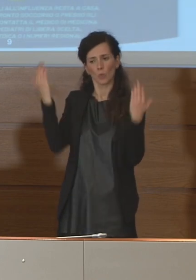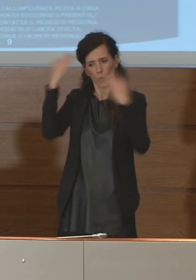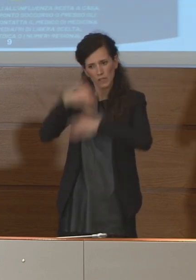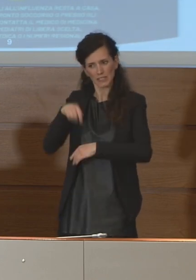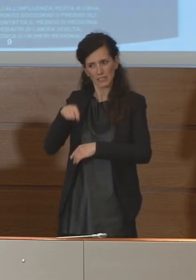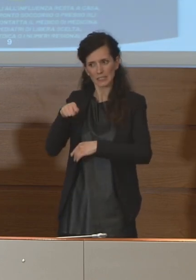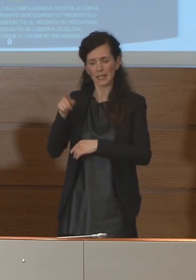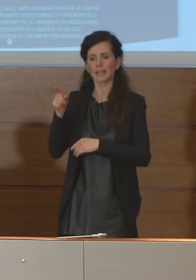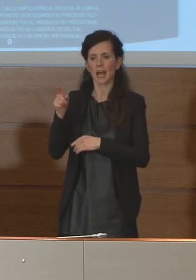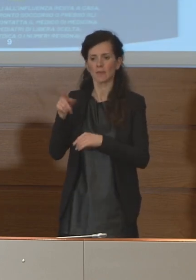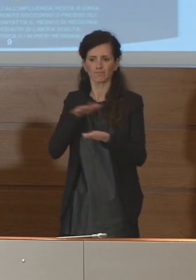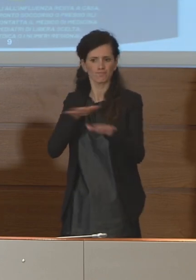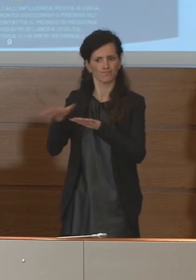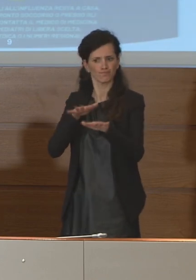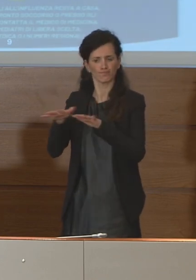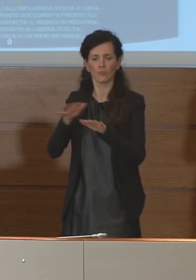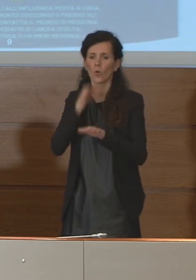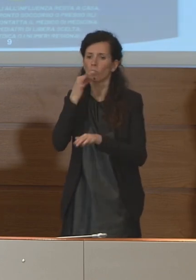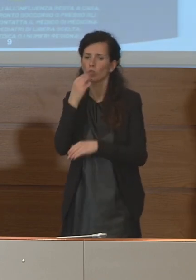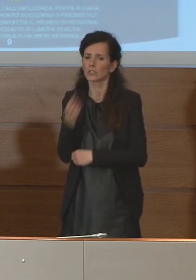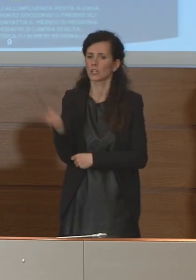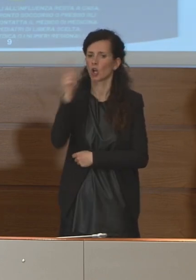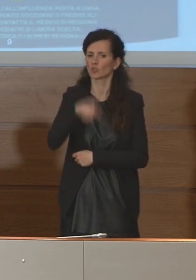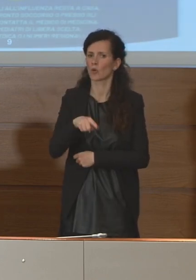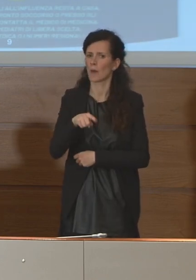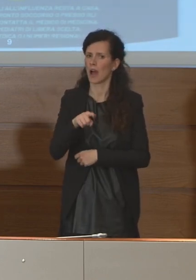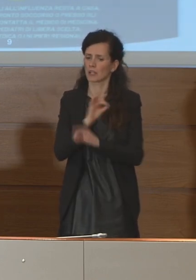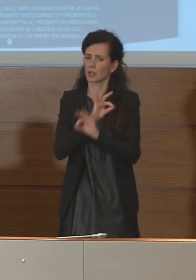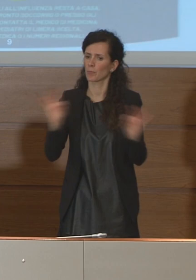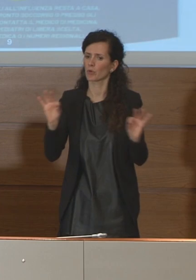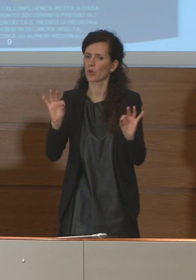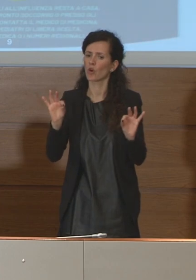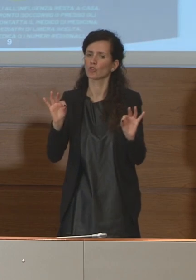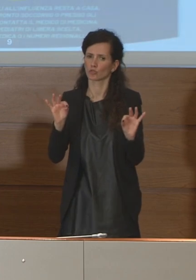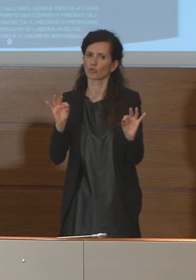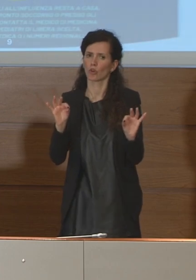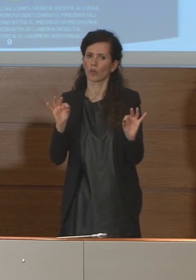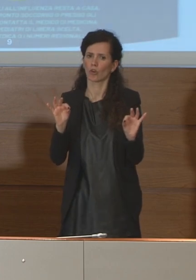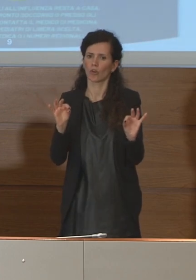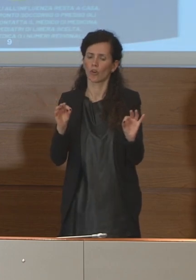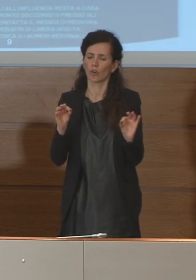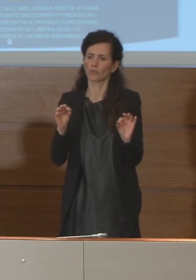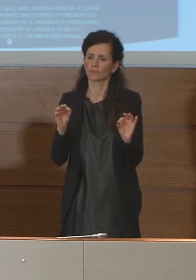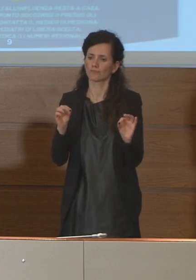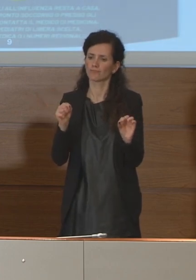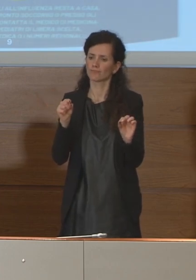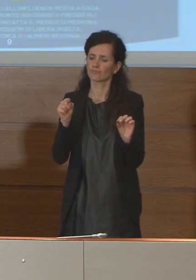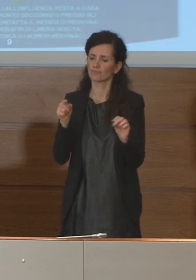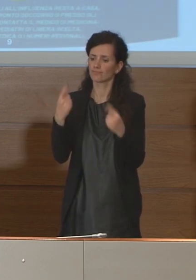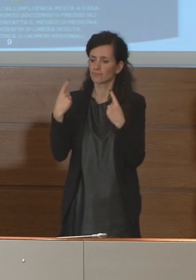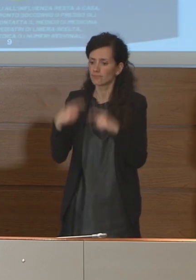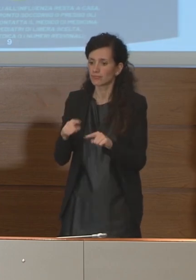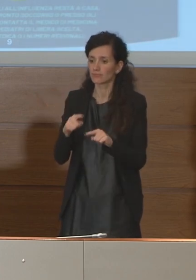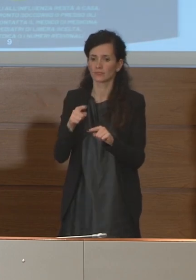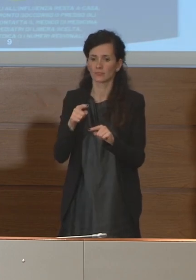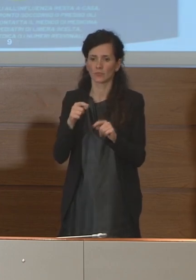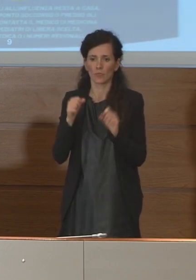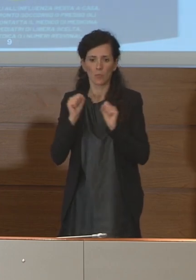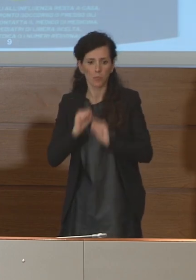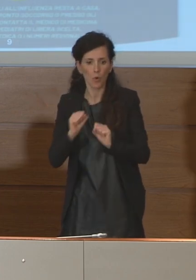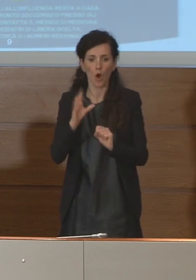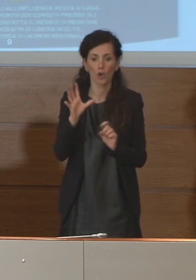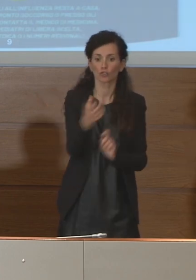molto breve, quindi già da domani dovremo avere indicazioni di quello che riusciremo a